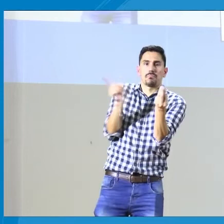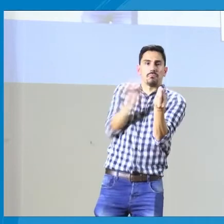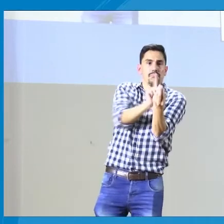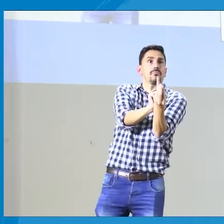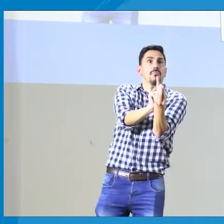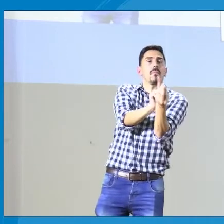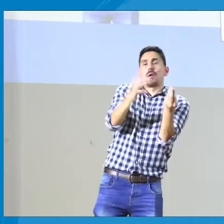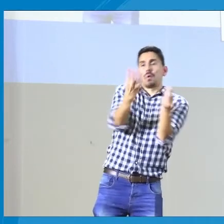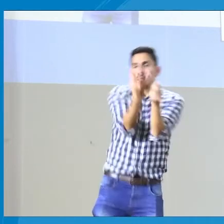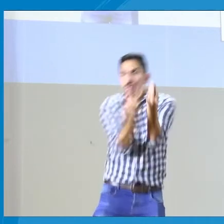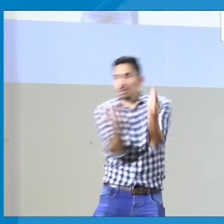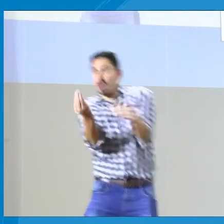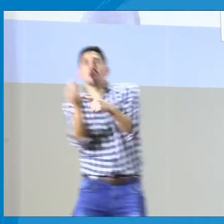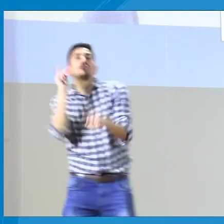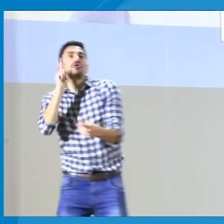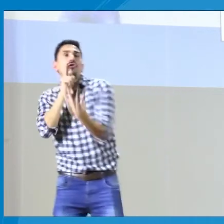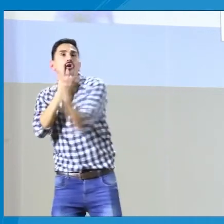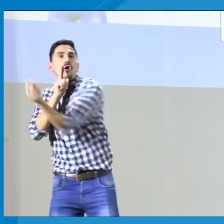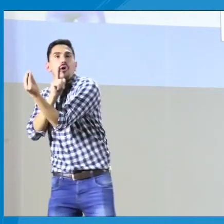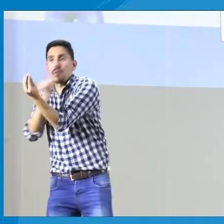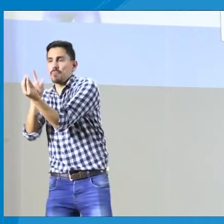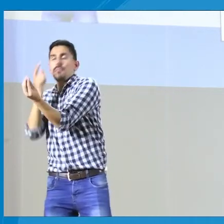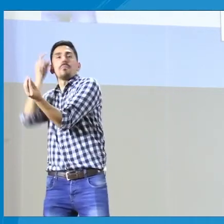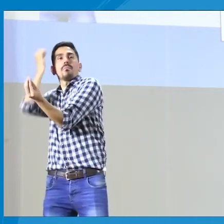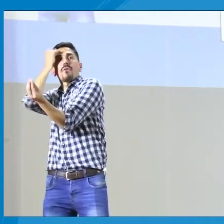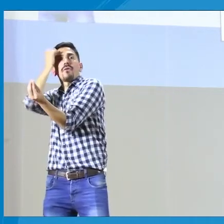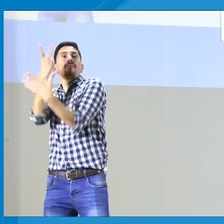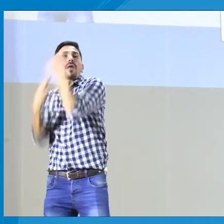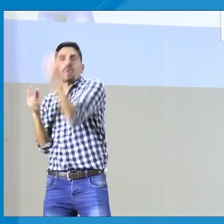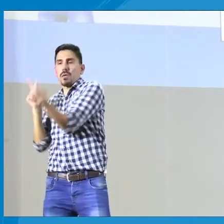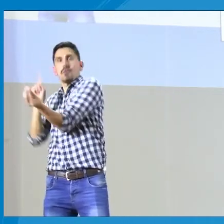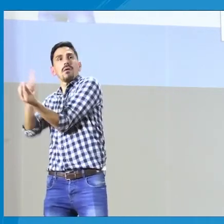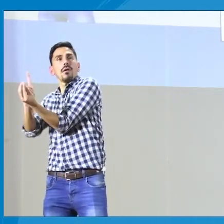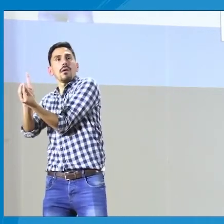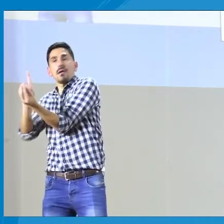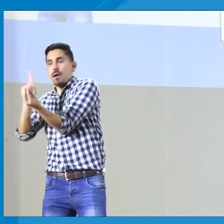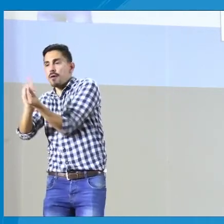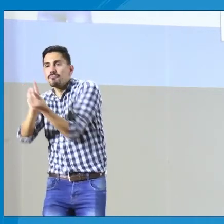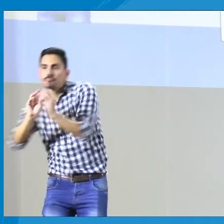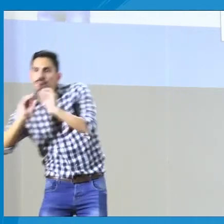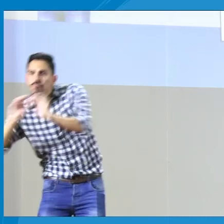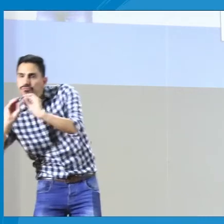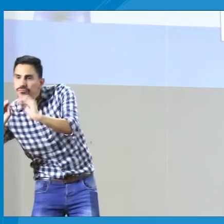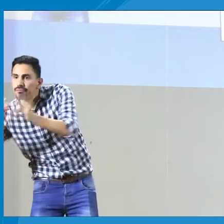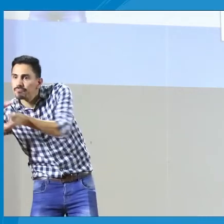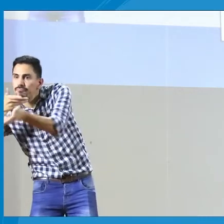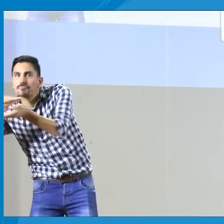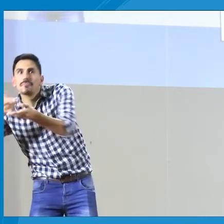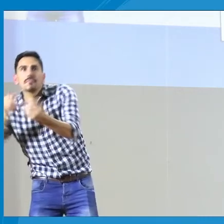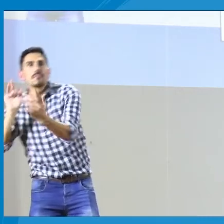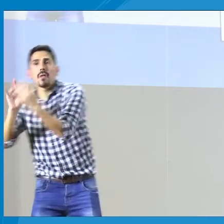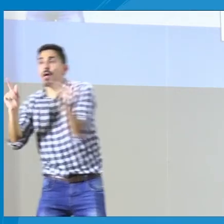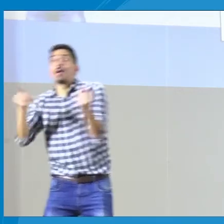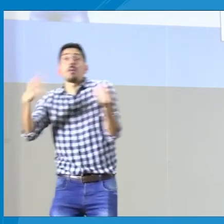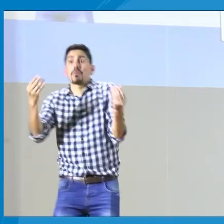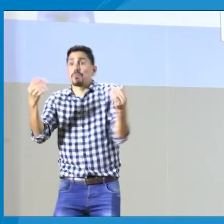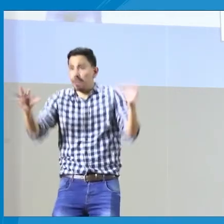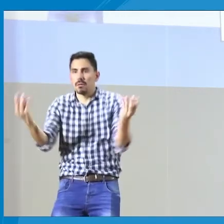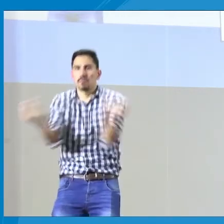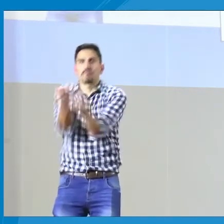que se tienen las personas oyentes y también las personas sordas en estas aulas. Y se hace una formación